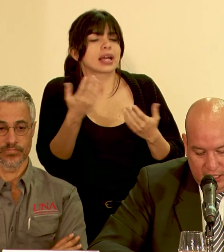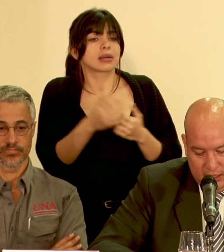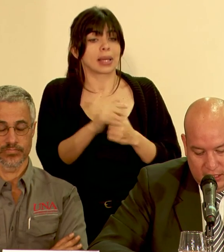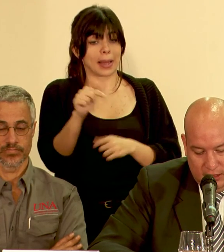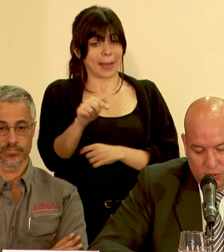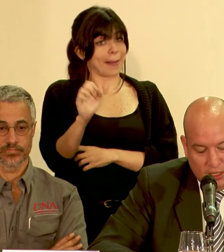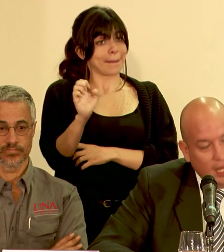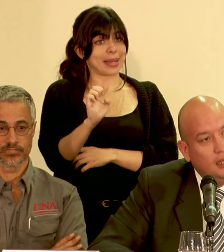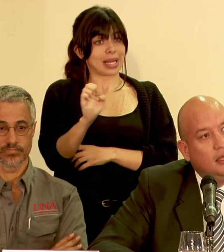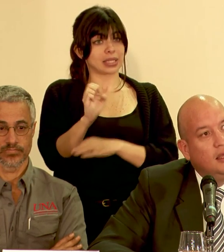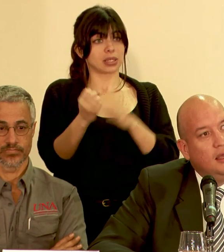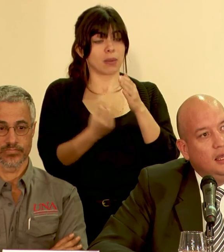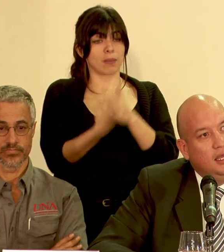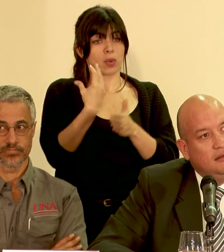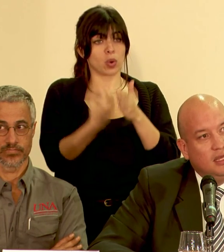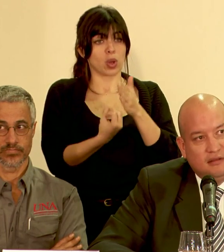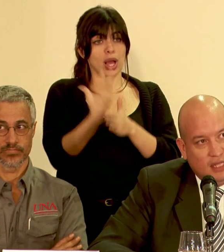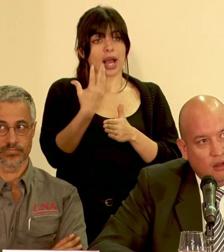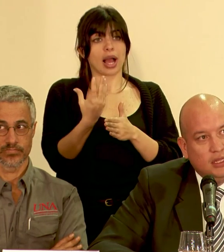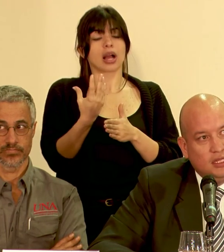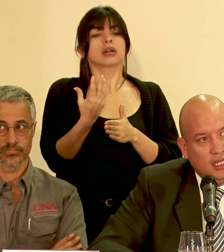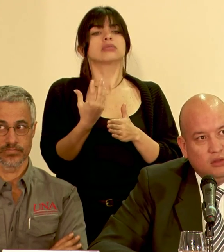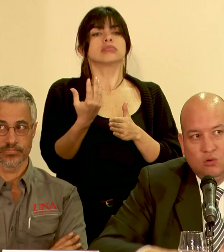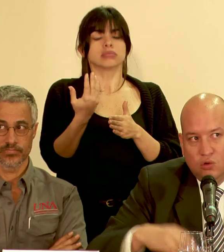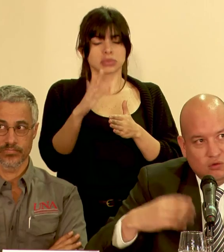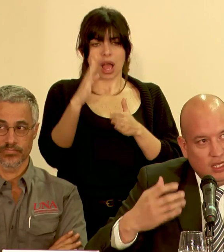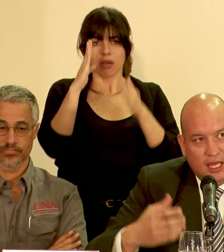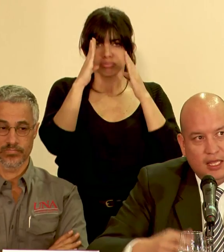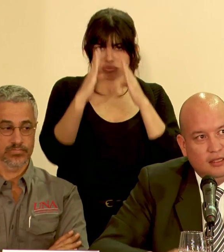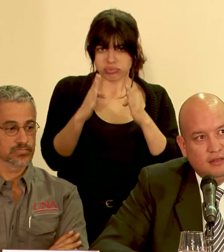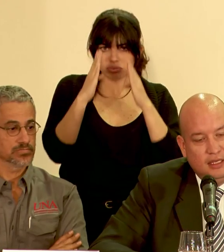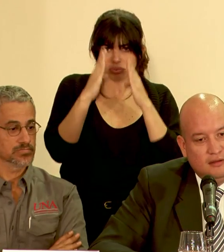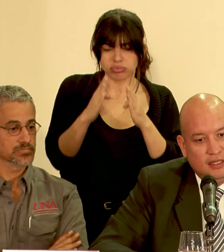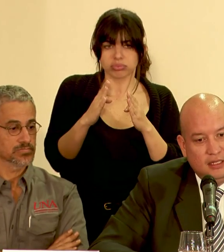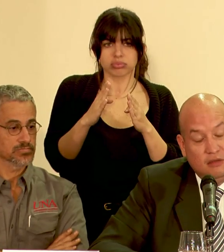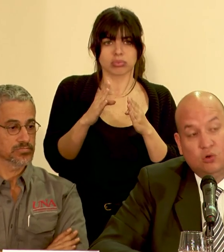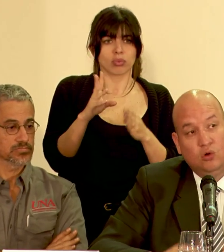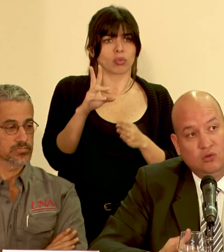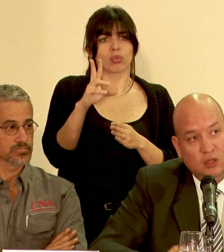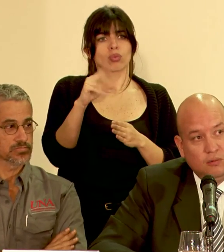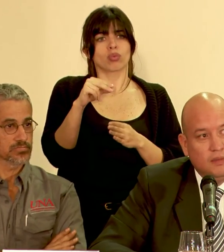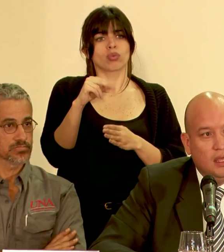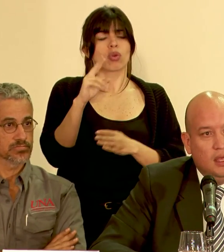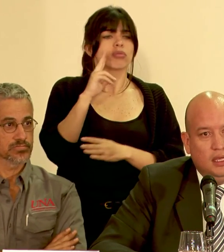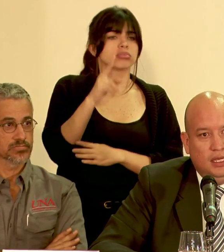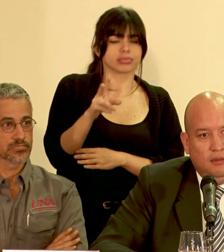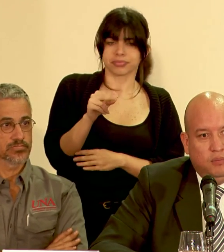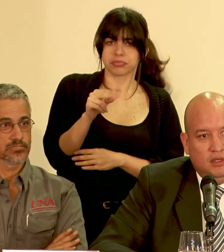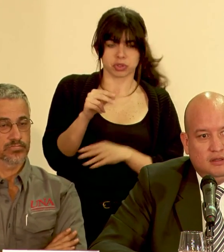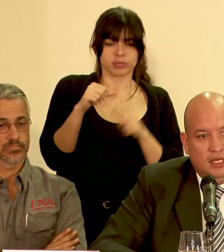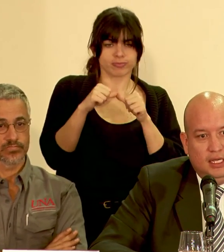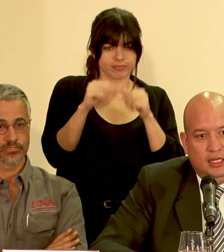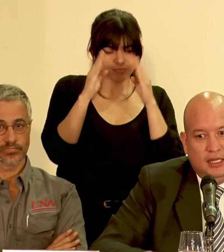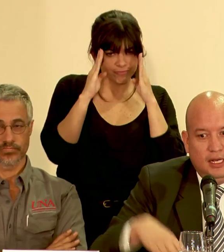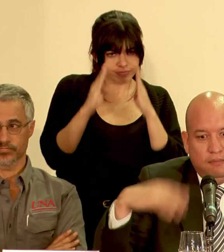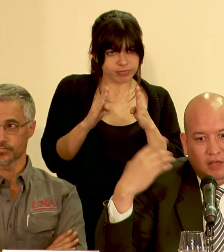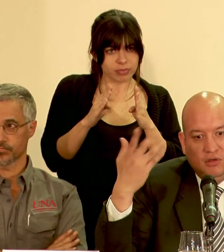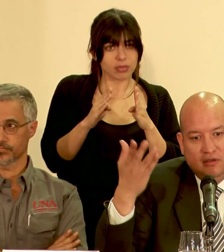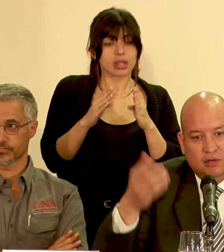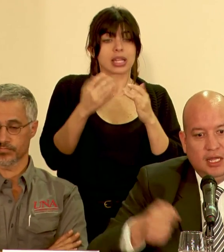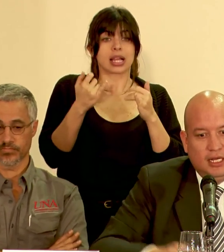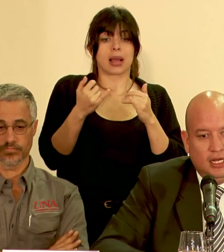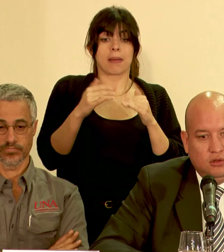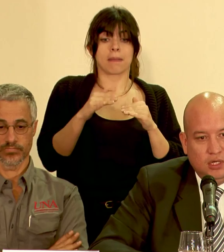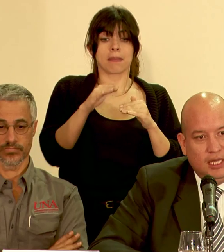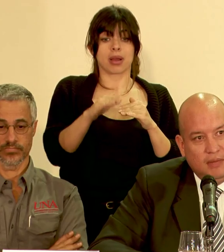emergencia del volcán se ha estado atendiendo no se ha desconocido y pues dar el